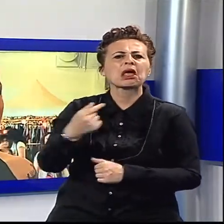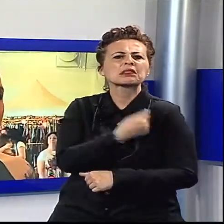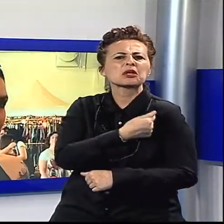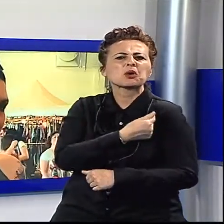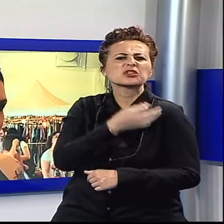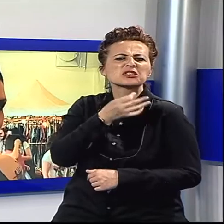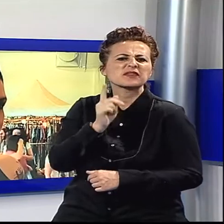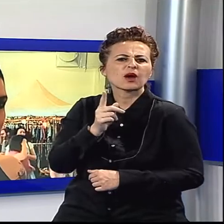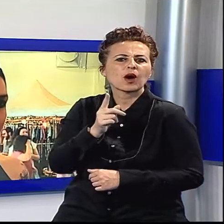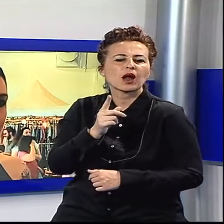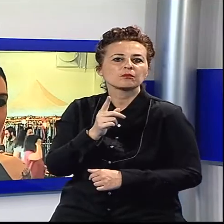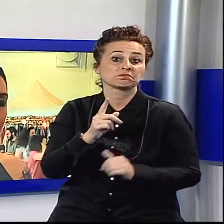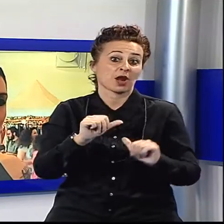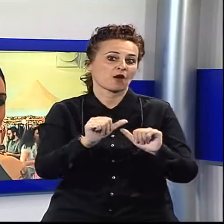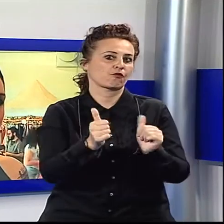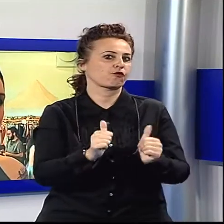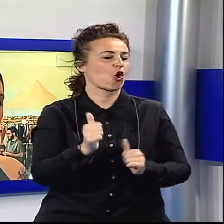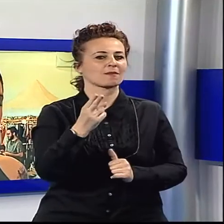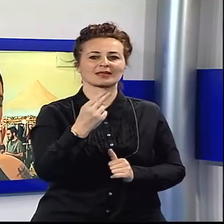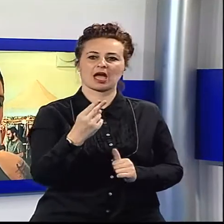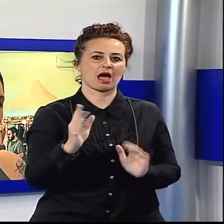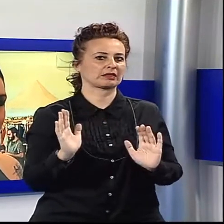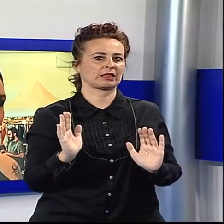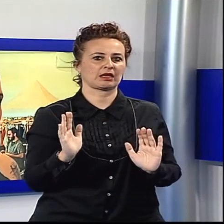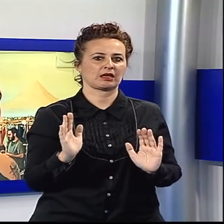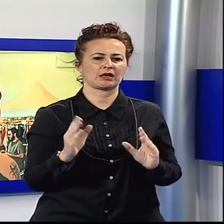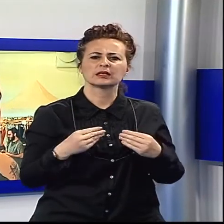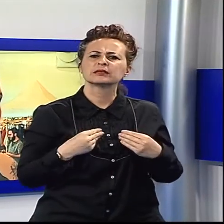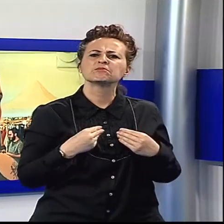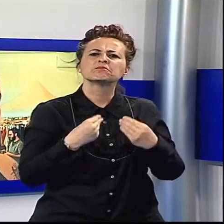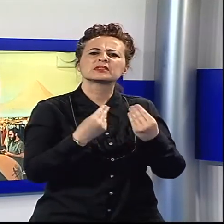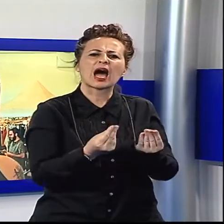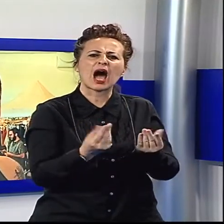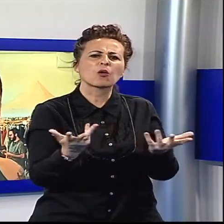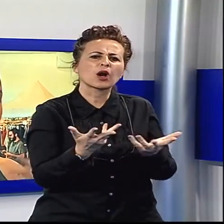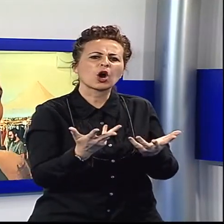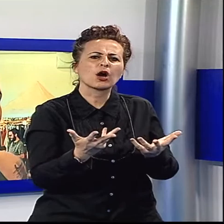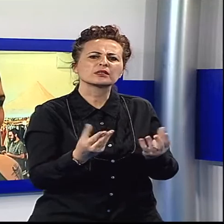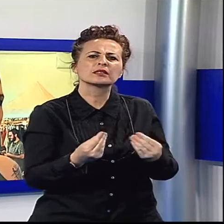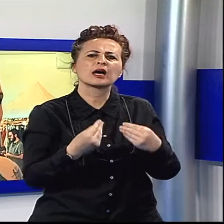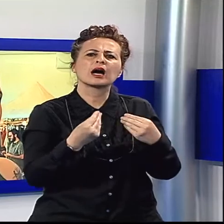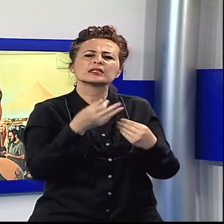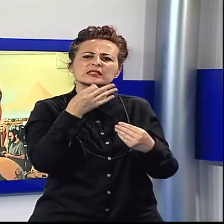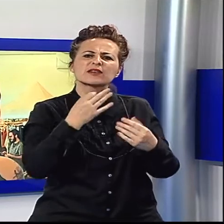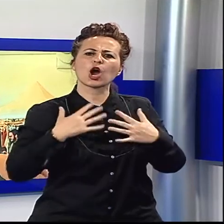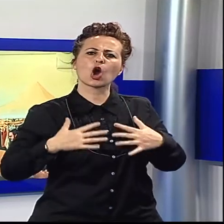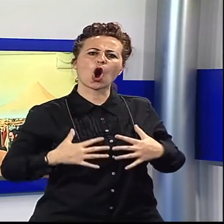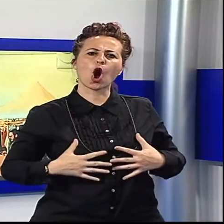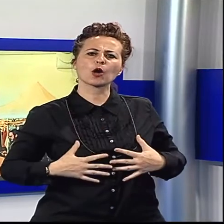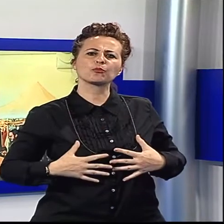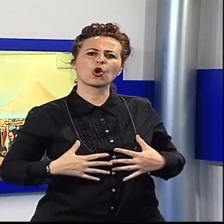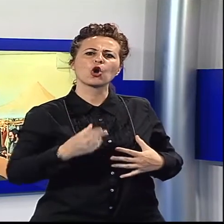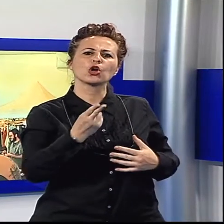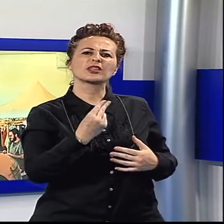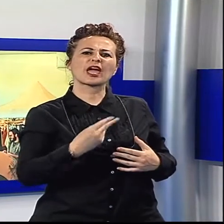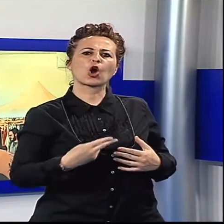Una forma d'arte, un trasmettere qualcosa, un decorare il mio corpo. Io così